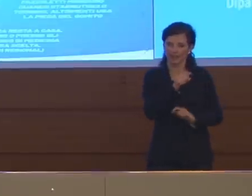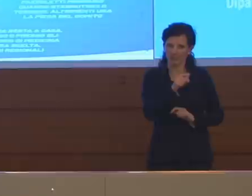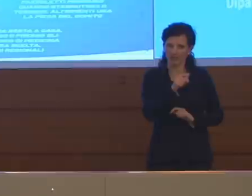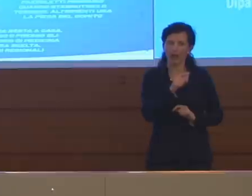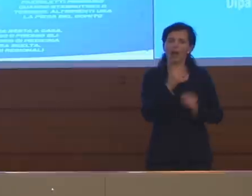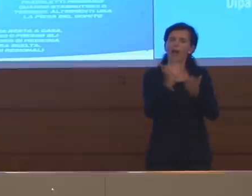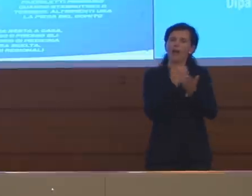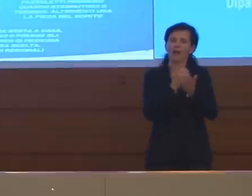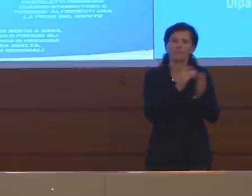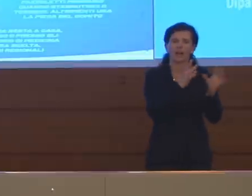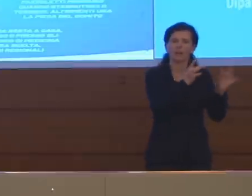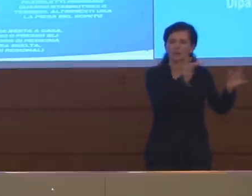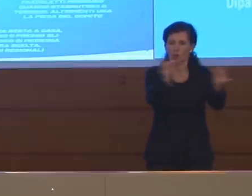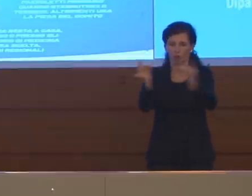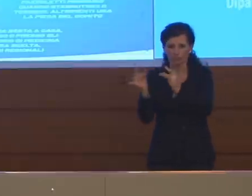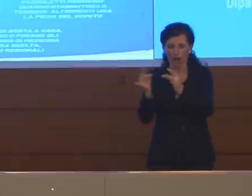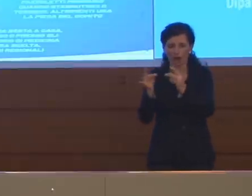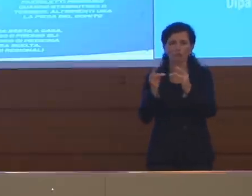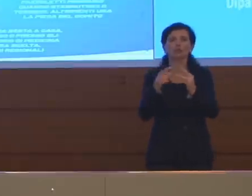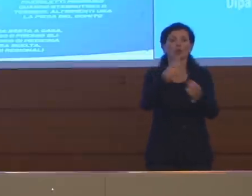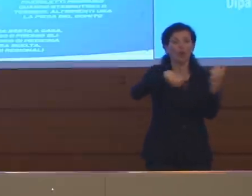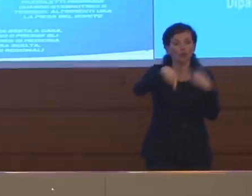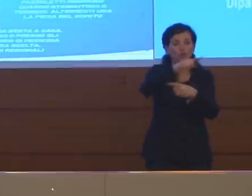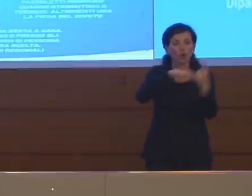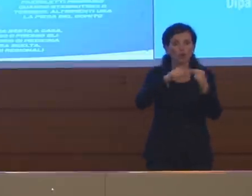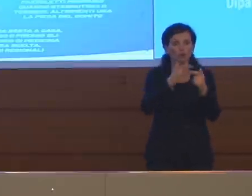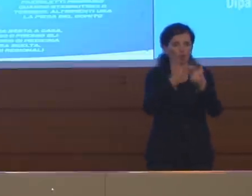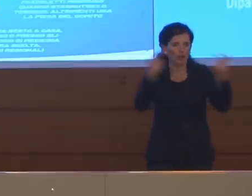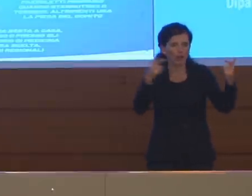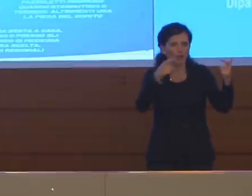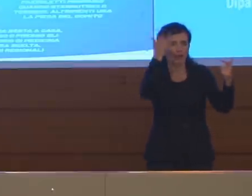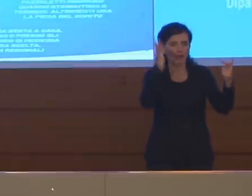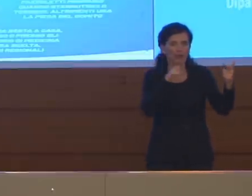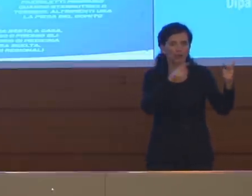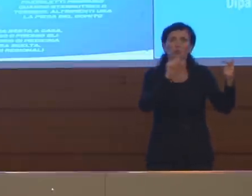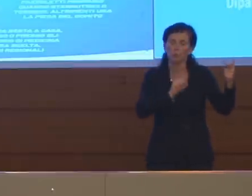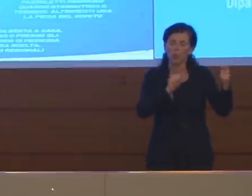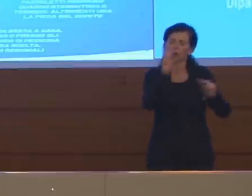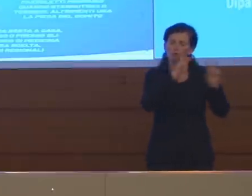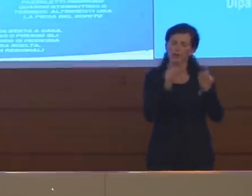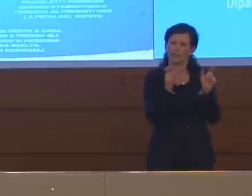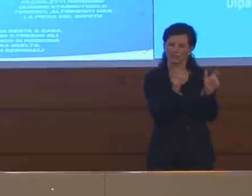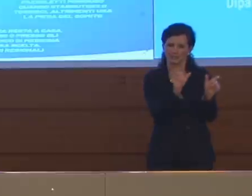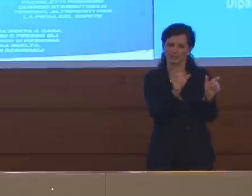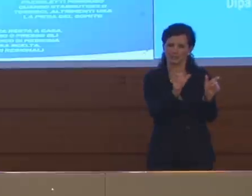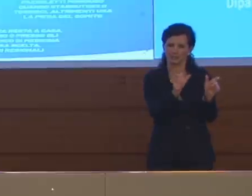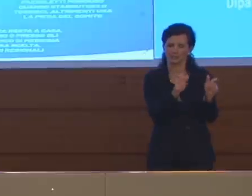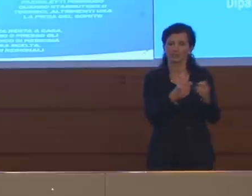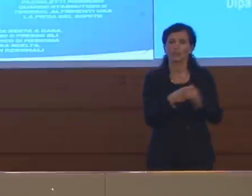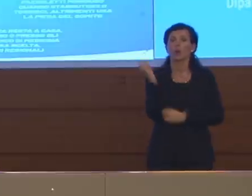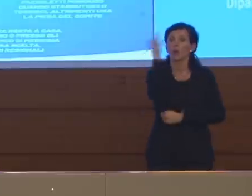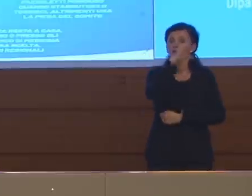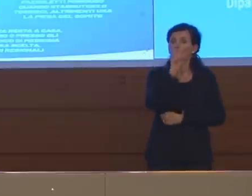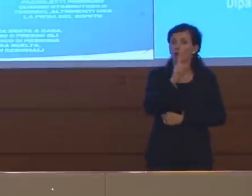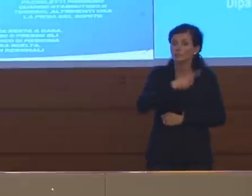facendo in modo che le zone a più alta circolazione rimanessero contenute al loro interno e tra di loro, anche perché non dimentichiamo che